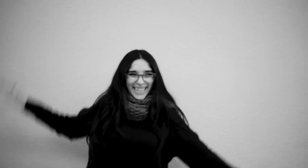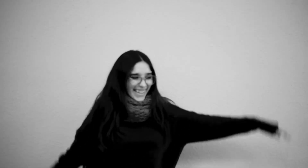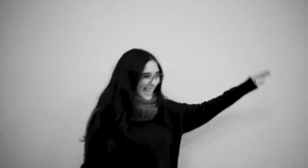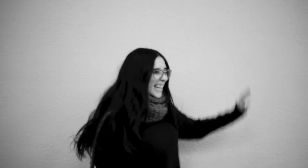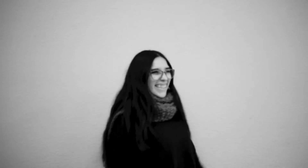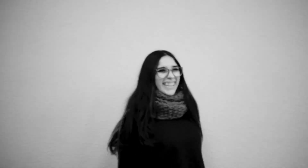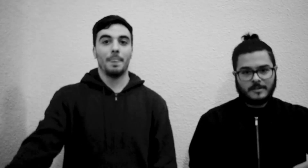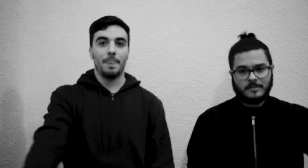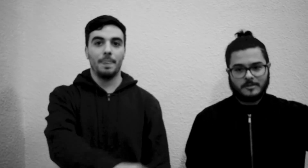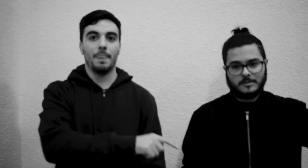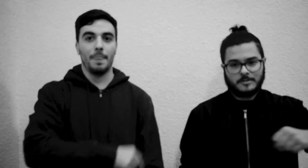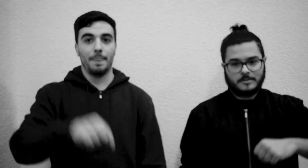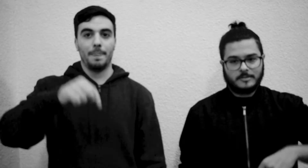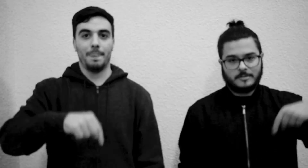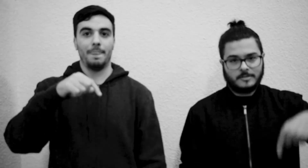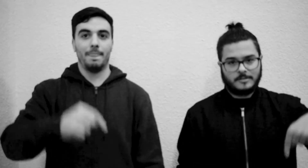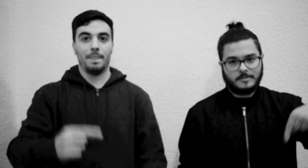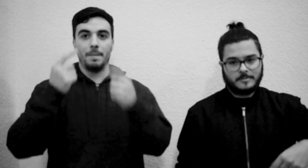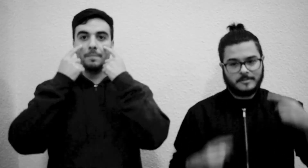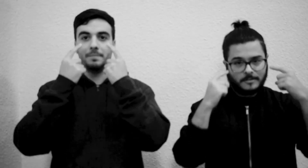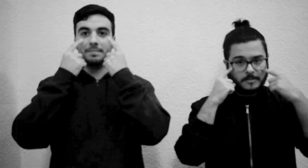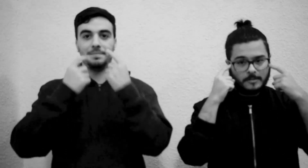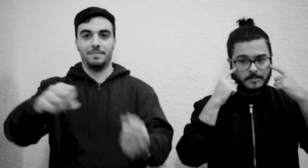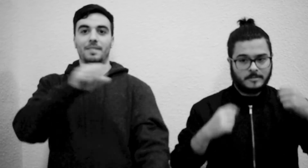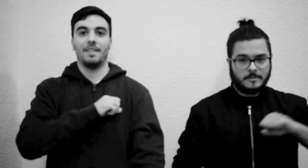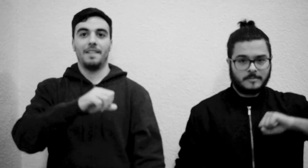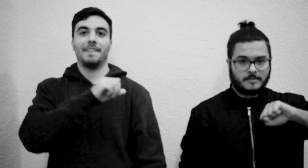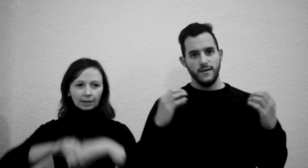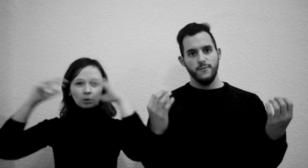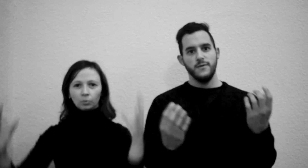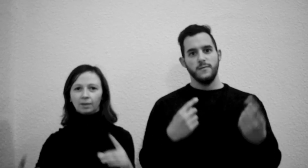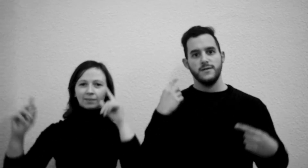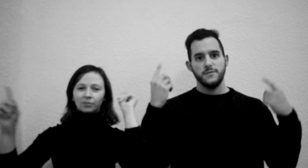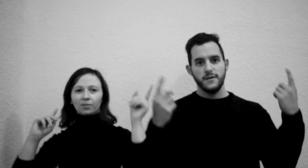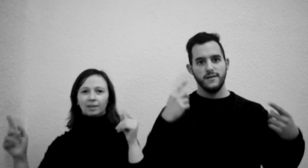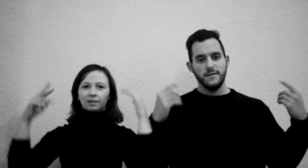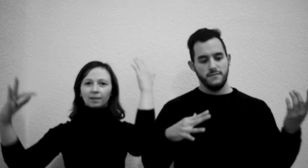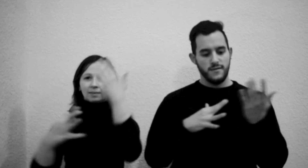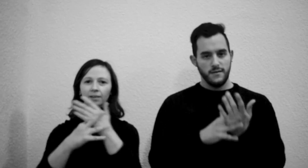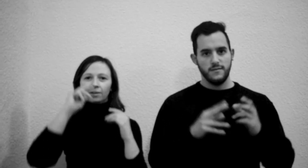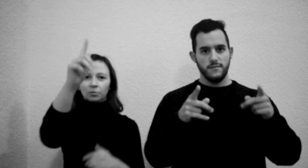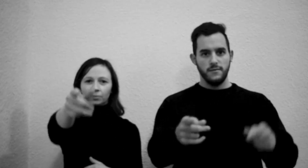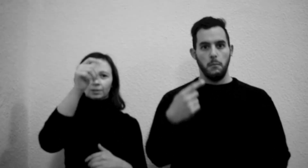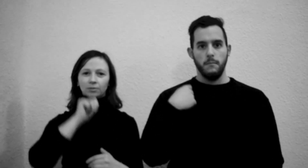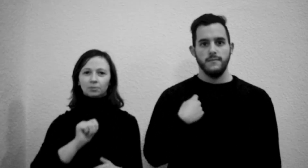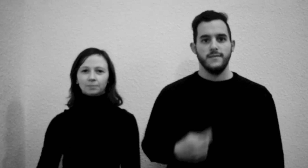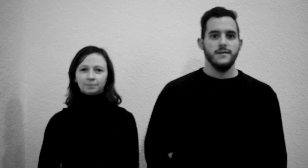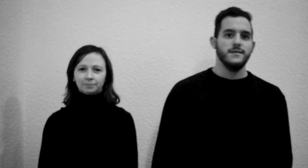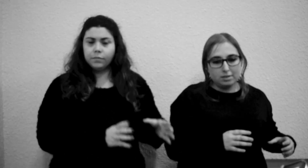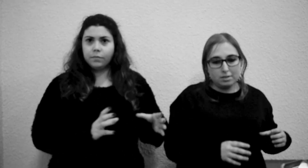Cerremos hoy los ojos al sentir Que el universo gira entre tú y yo Millones